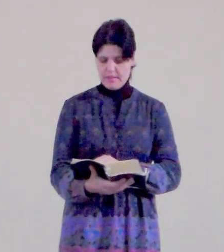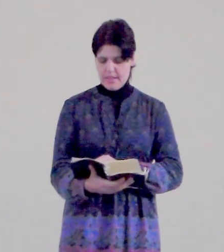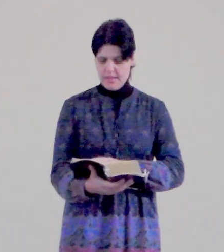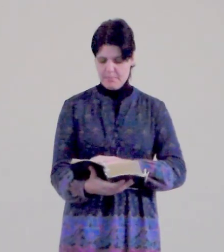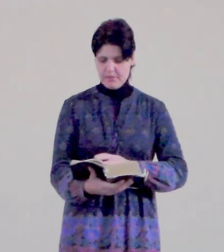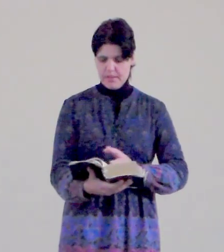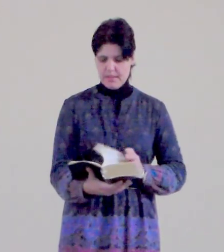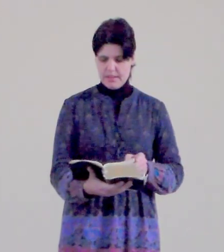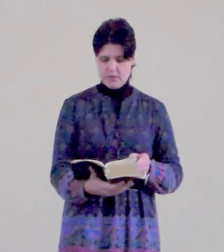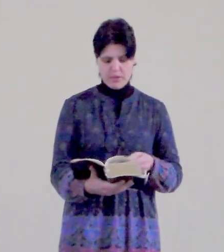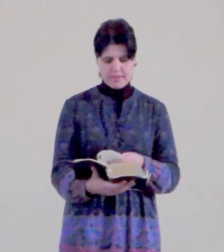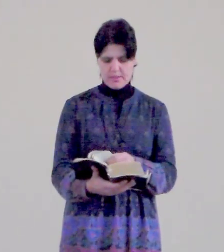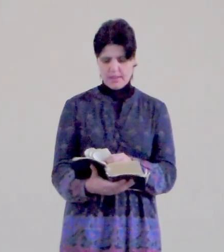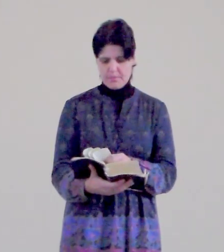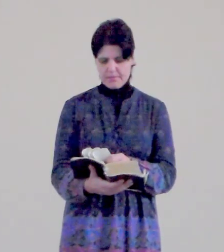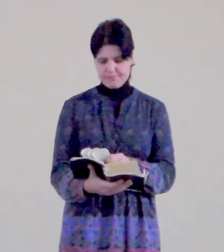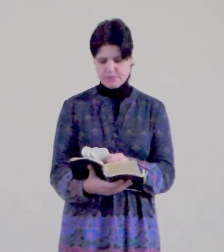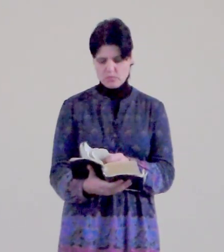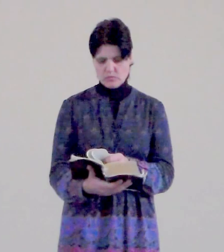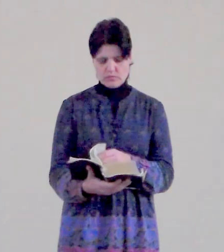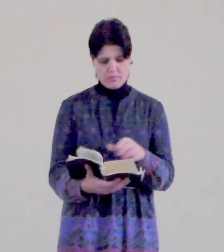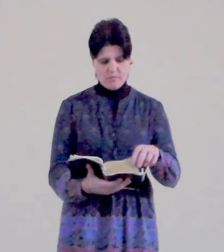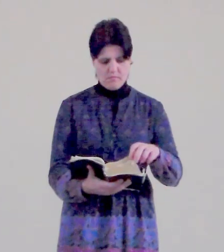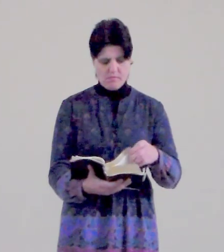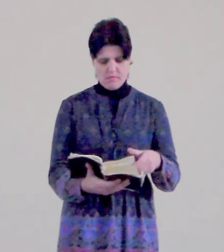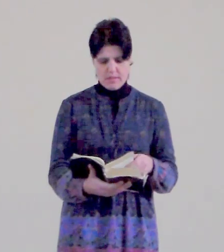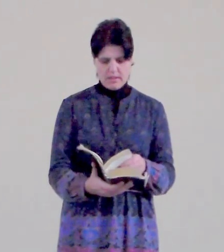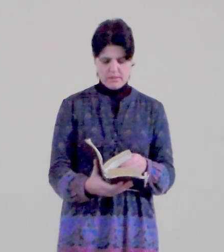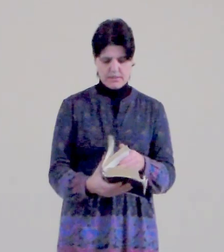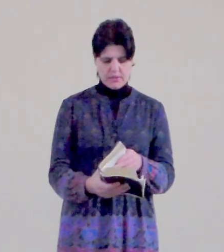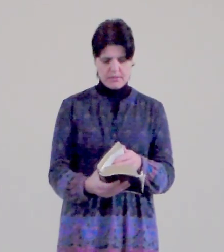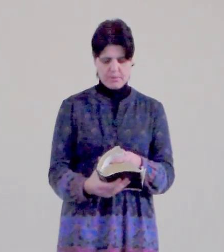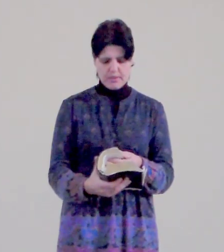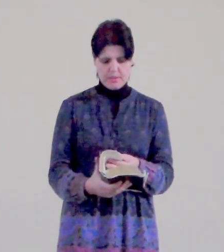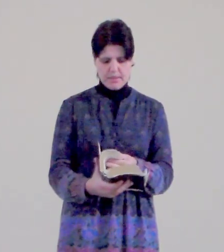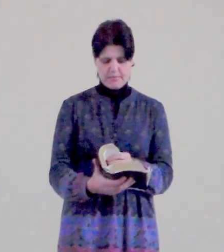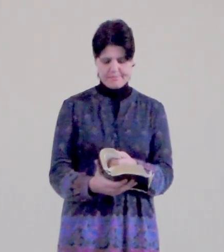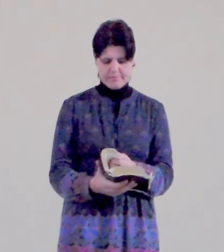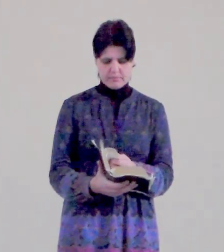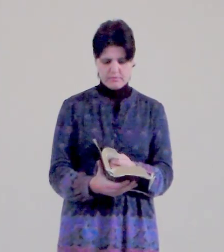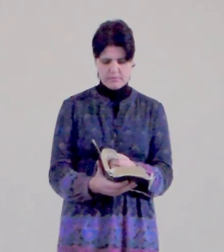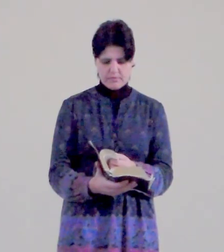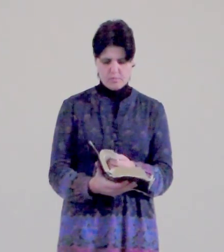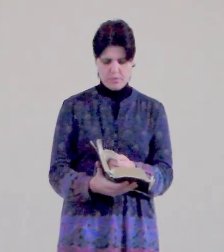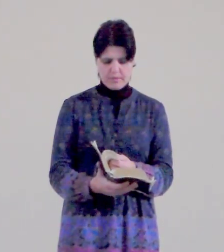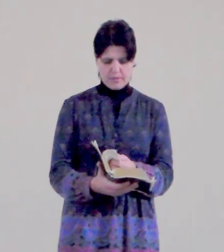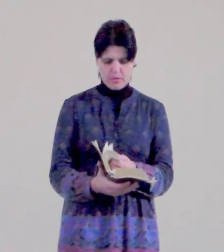v prvním korinským, takže se budu rána, prvním